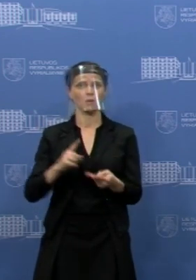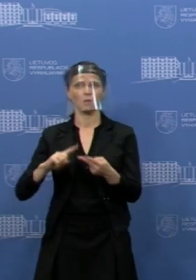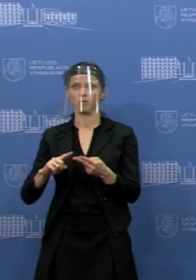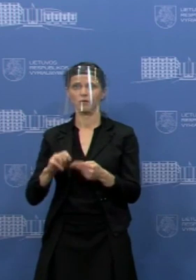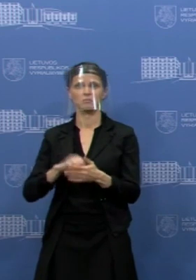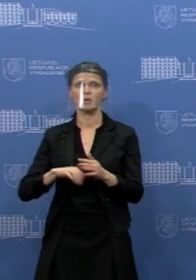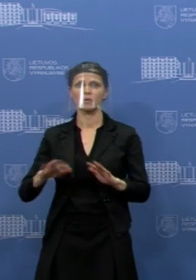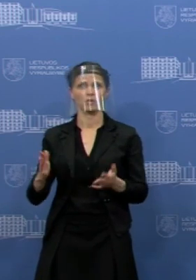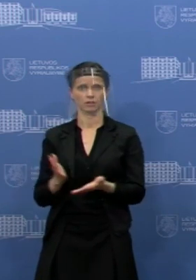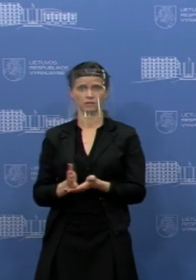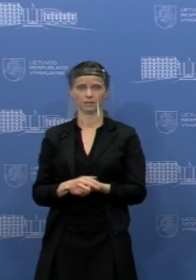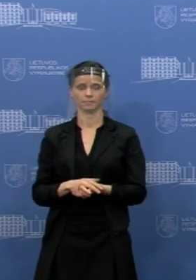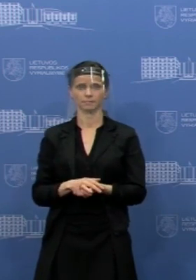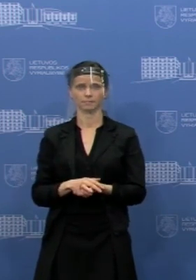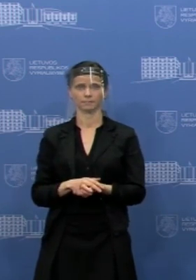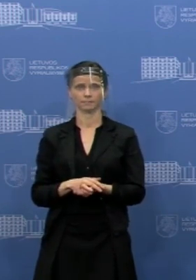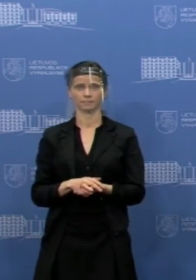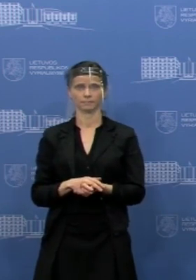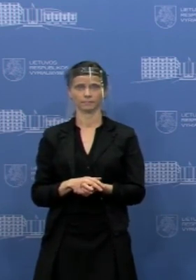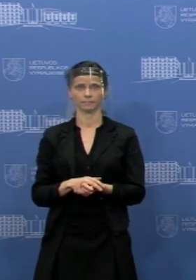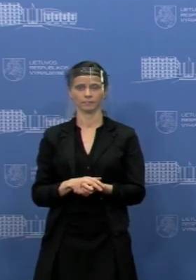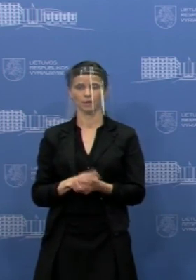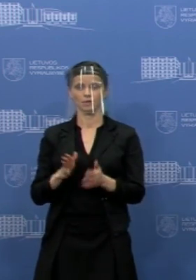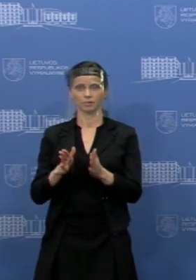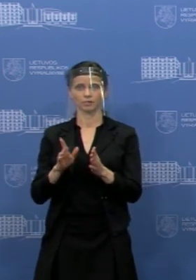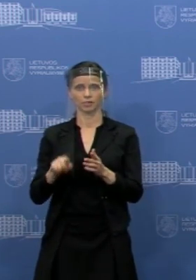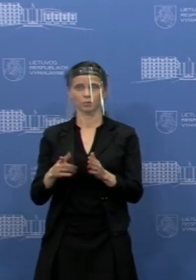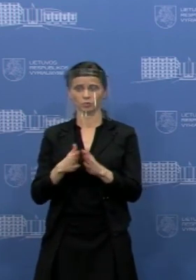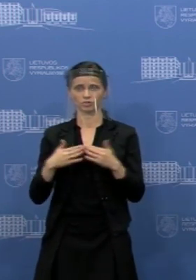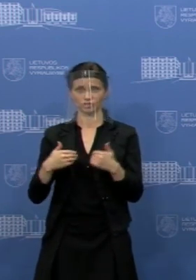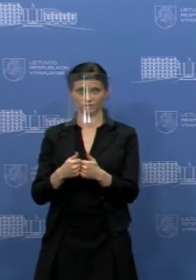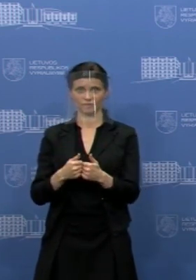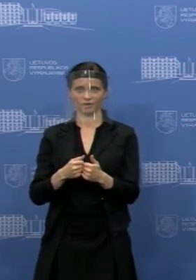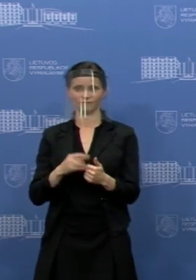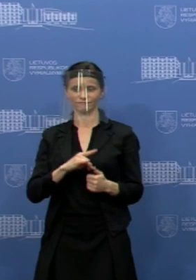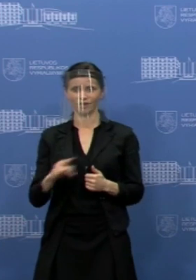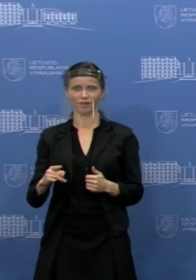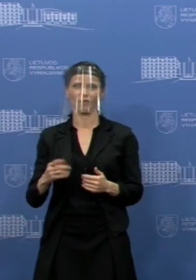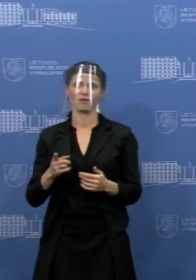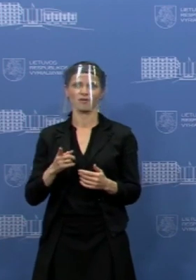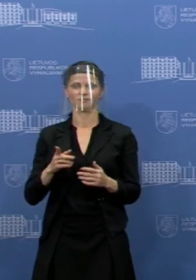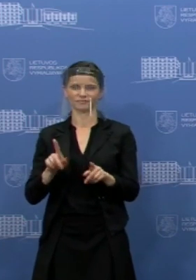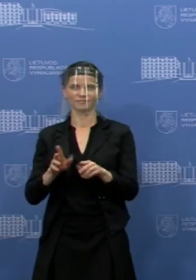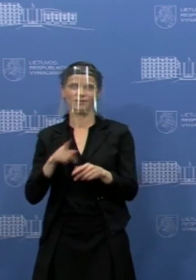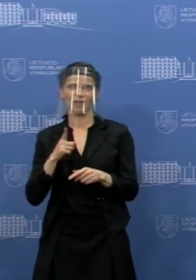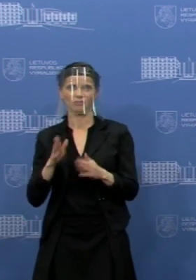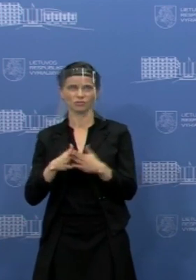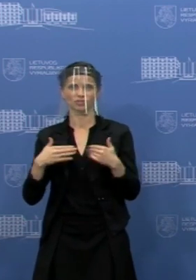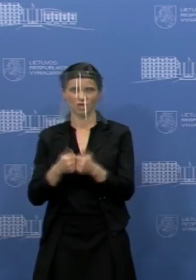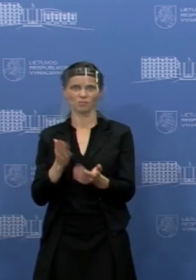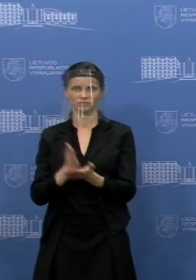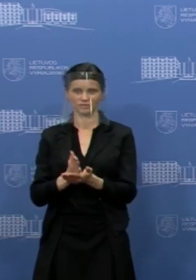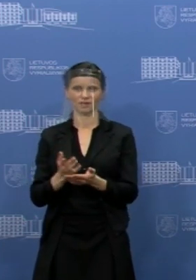Tai puikiai suprantam, kad šeimos, kurios turi tokio amžiaus vaikus, tai yra jauno šeimos darbingo